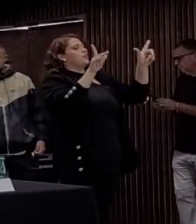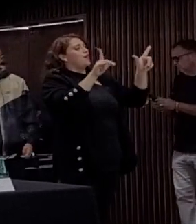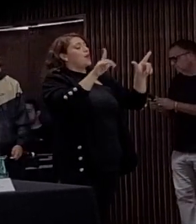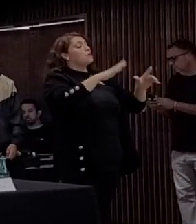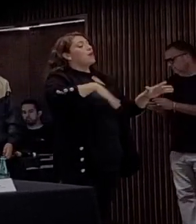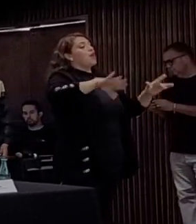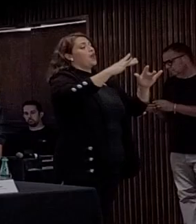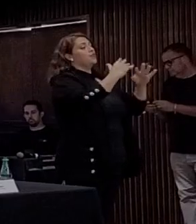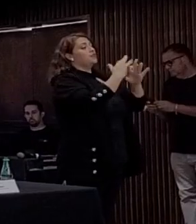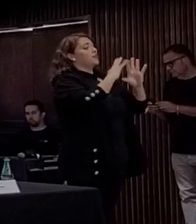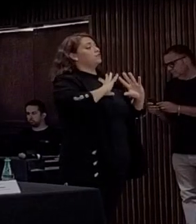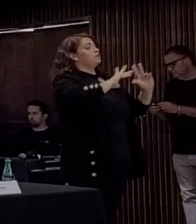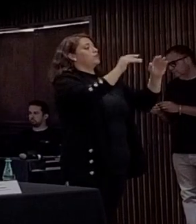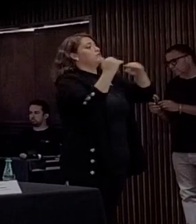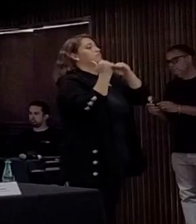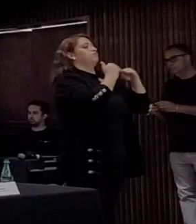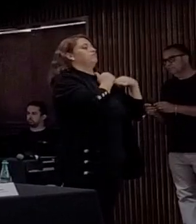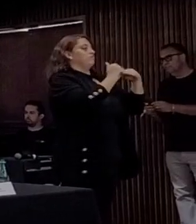cidade para todos.